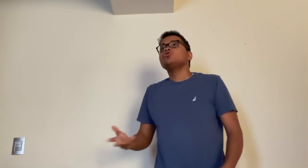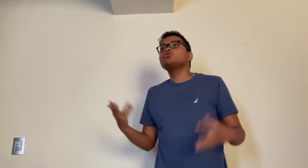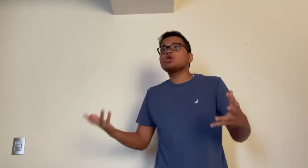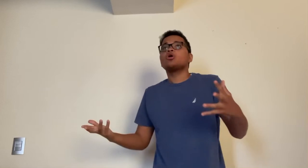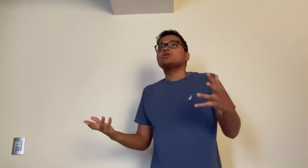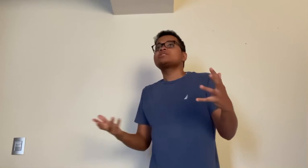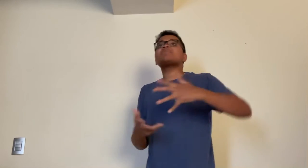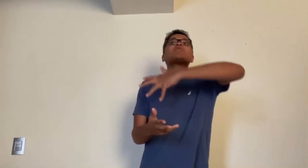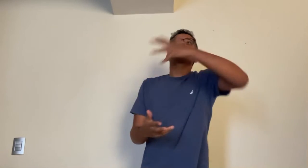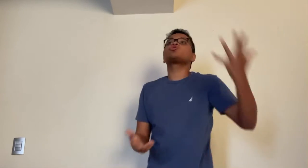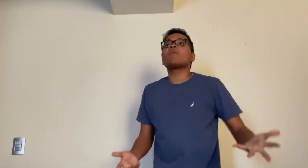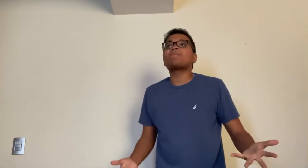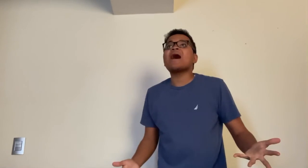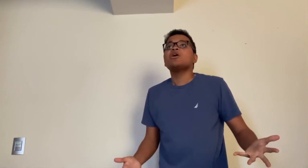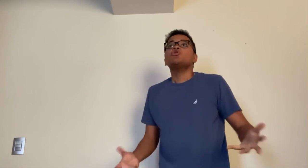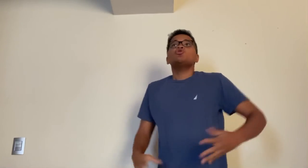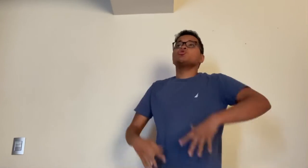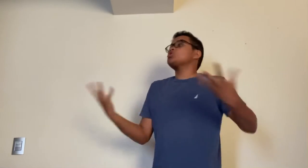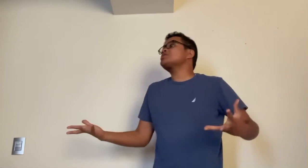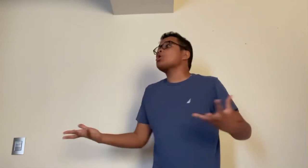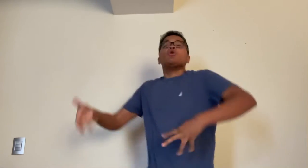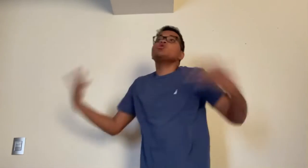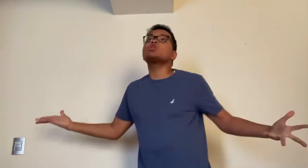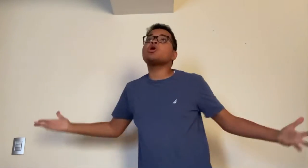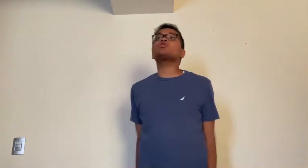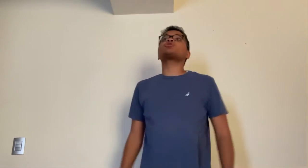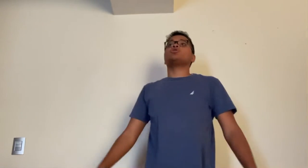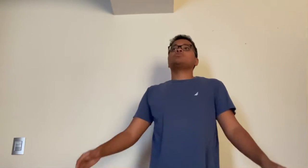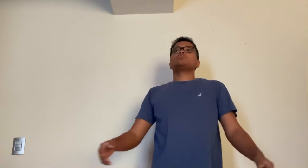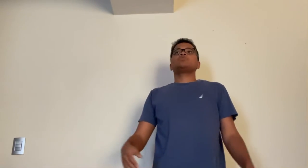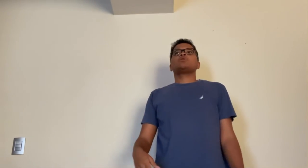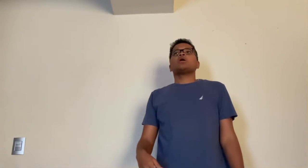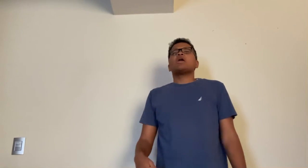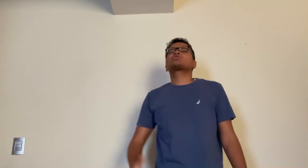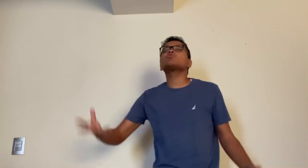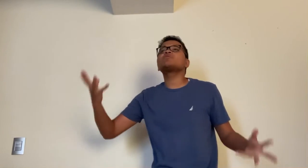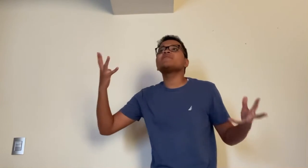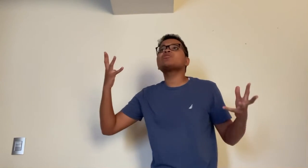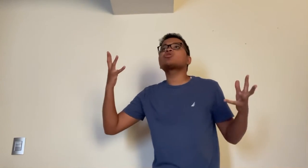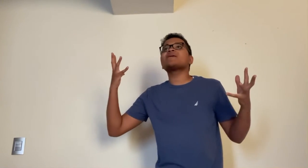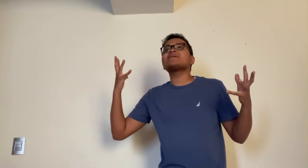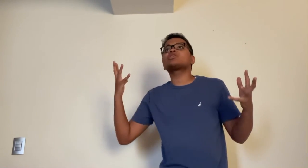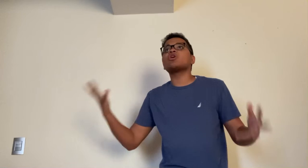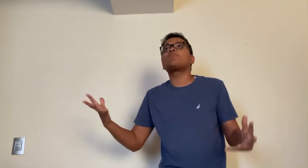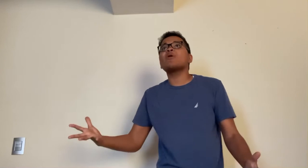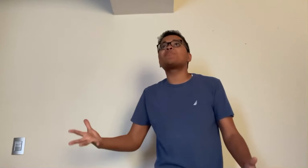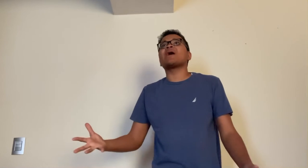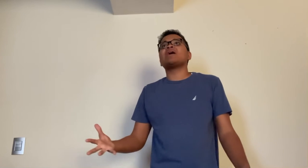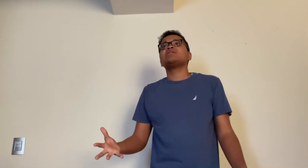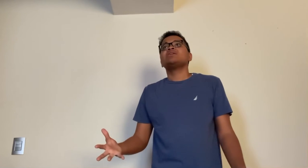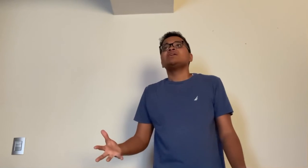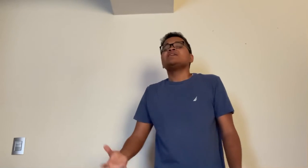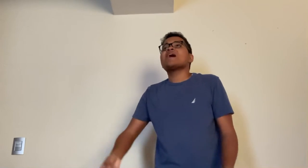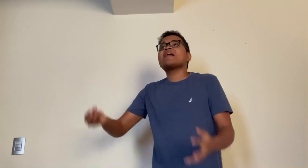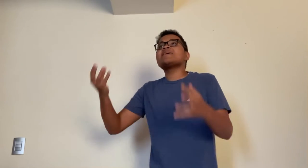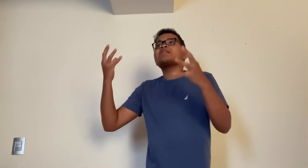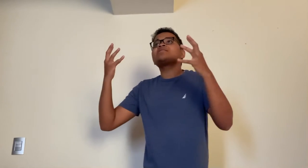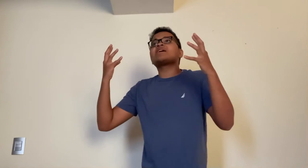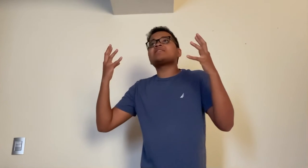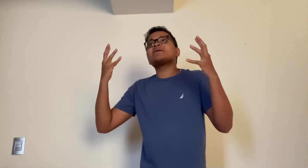Lucio, sé mejor que tu papá, Lucio esto, Lucio lo otro. Es como si yo no tenía dirección propia, y hay alguien que tiene